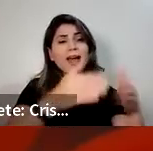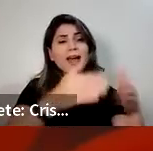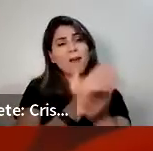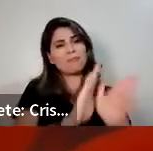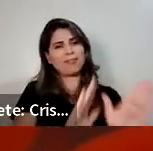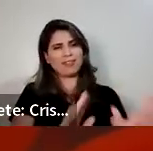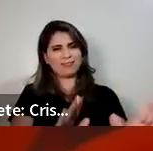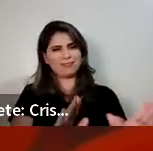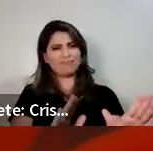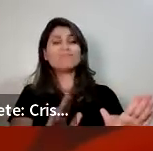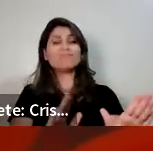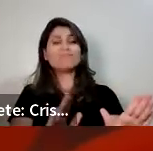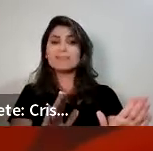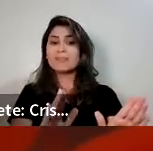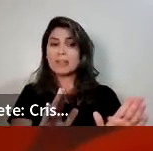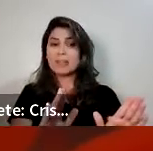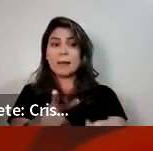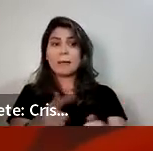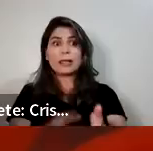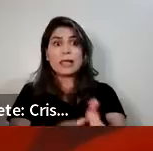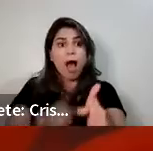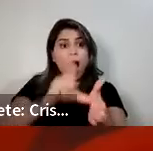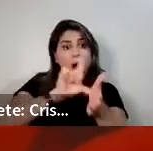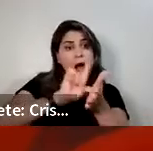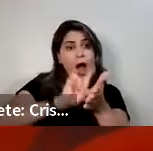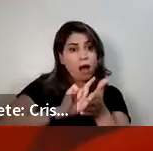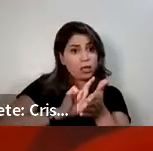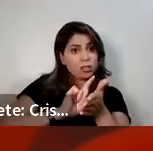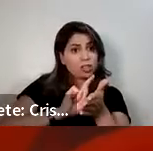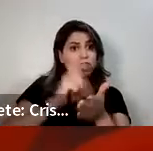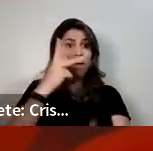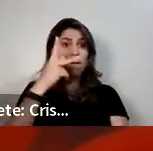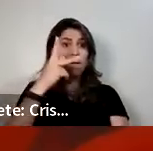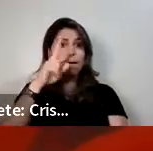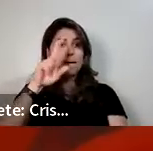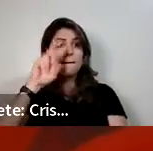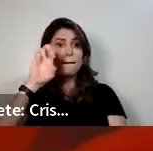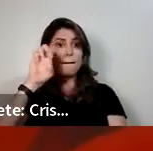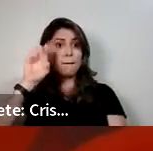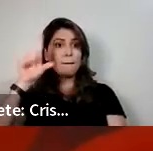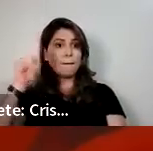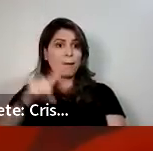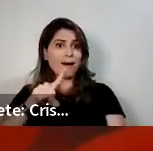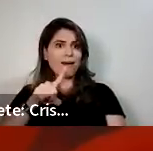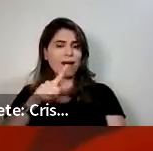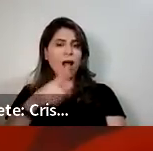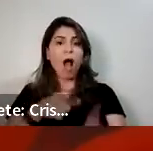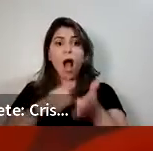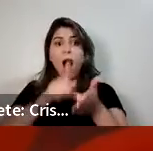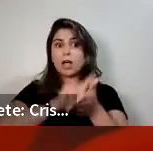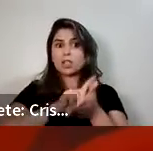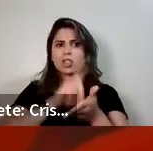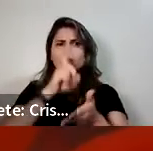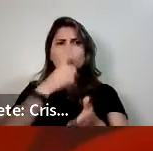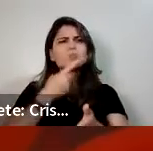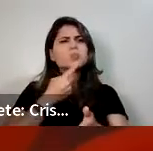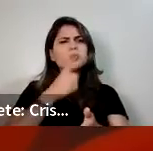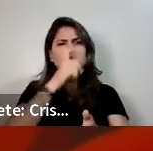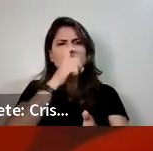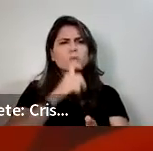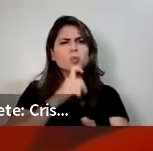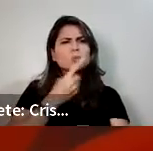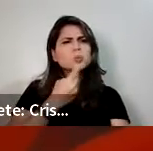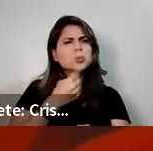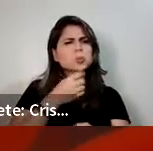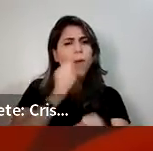a pré-menopausa, tá? Já vem ali a palavrinha, a fase do climatério. Eu acho interessante que